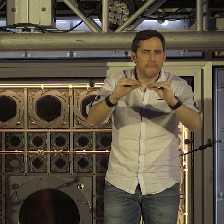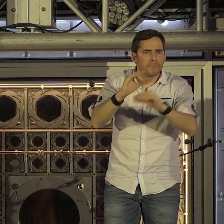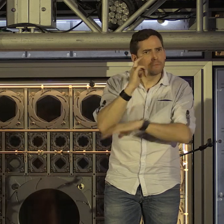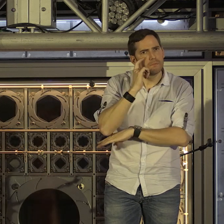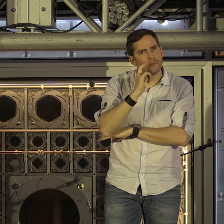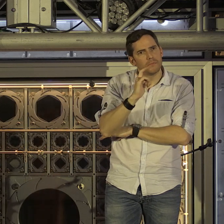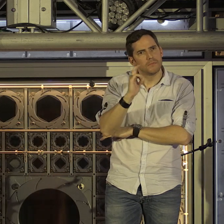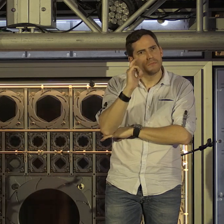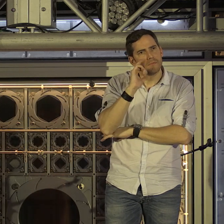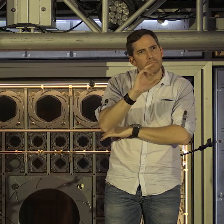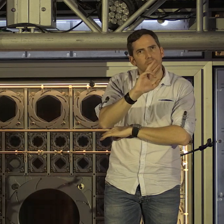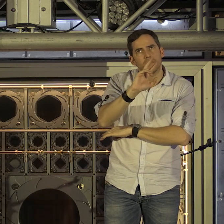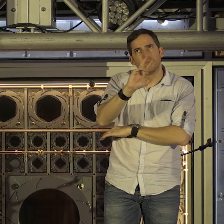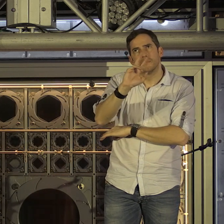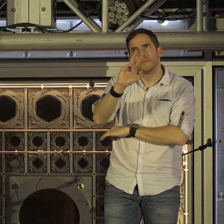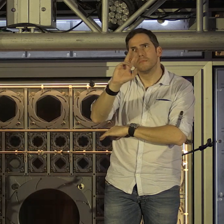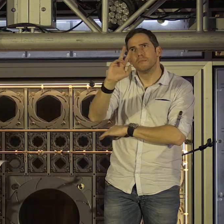Les nuages restent haut.